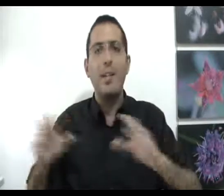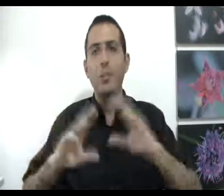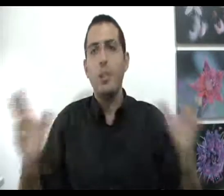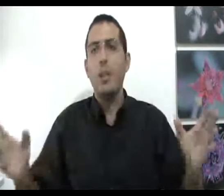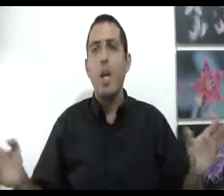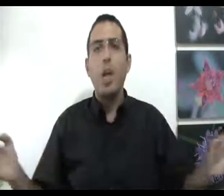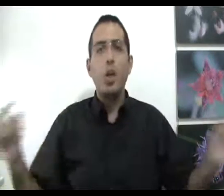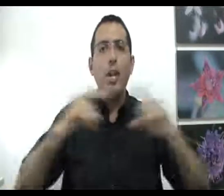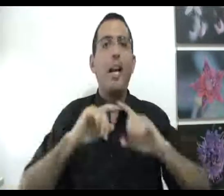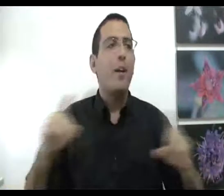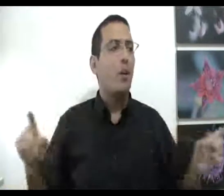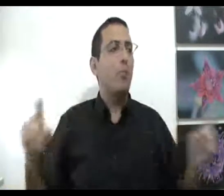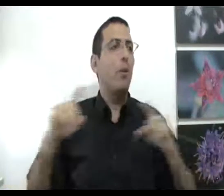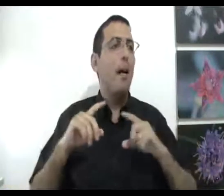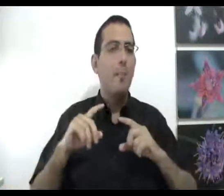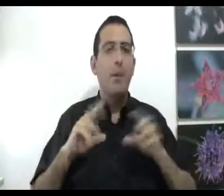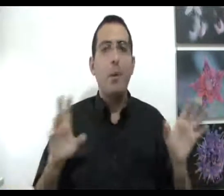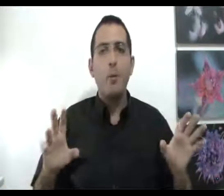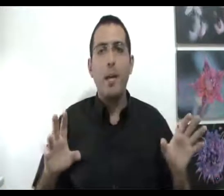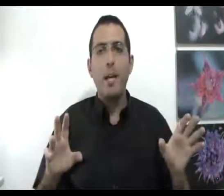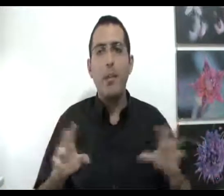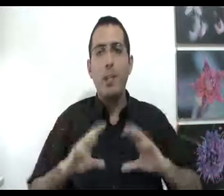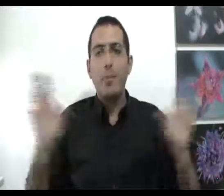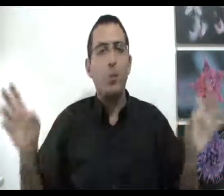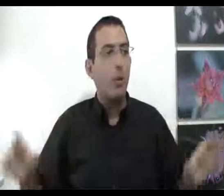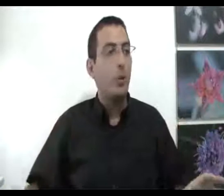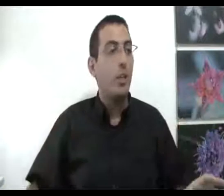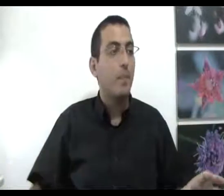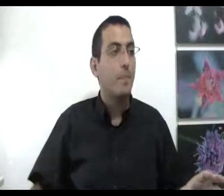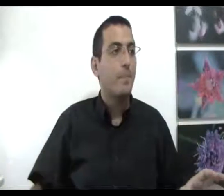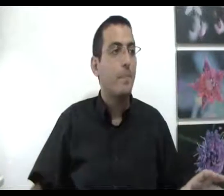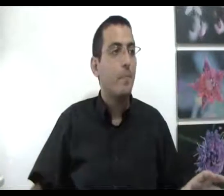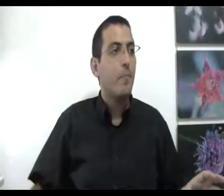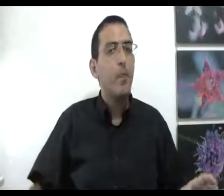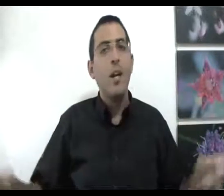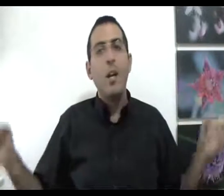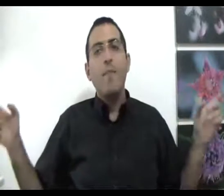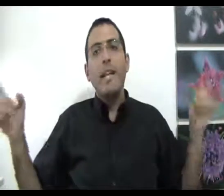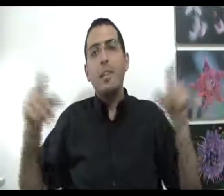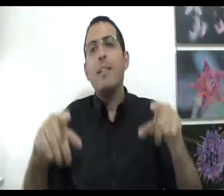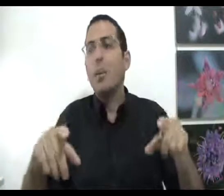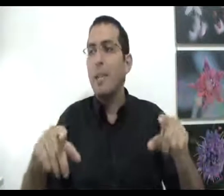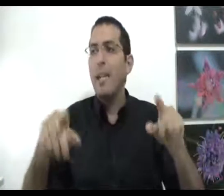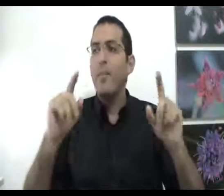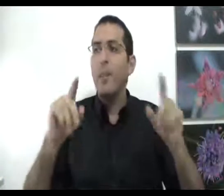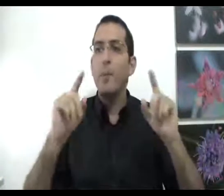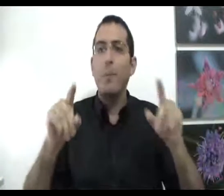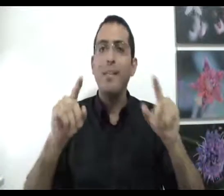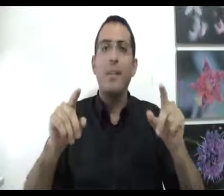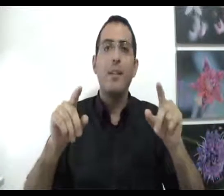לא משנה, כל הרעיונות בעולם מחוברים אחד לשני בצורה כלשהי וכאשר אתה רוצה להעביר למישהו מסר